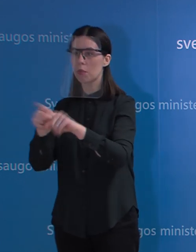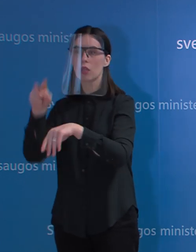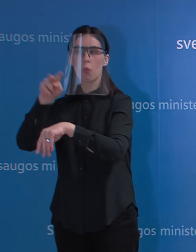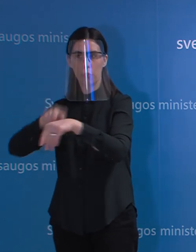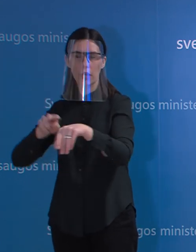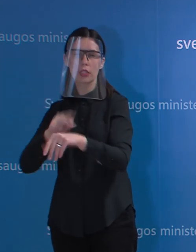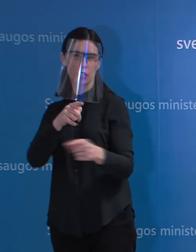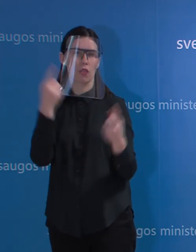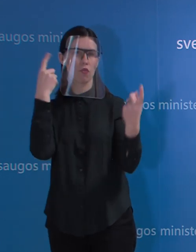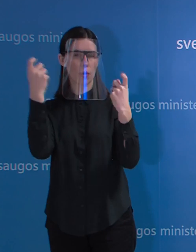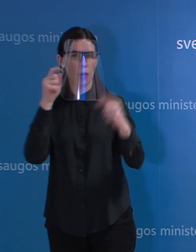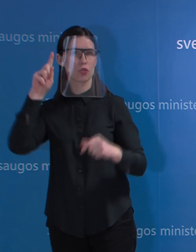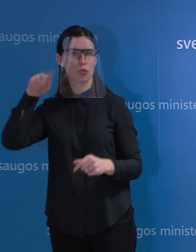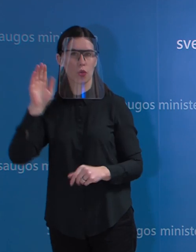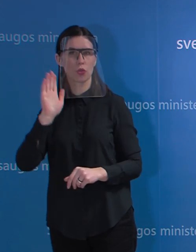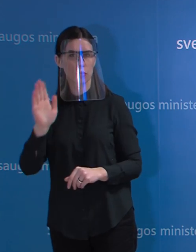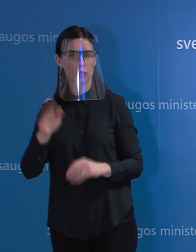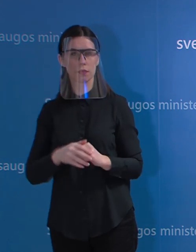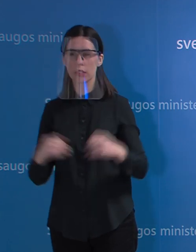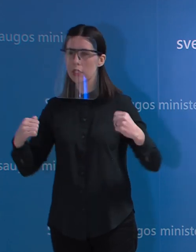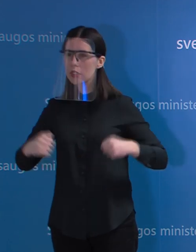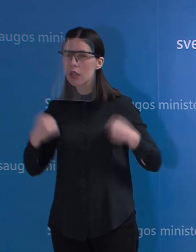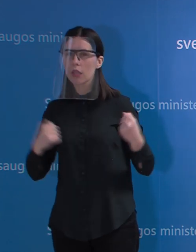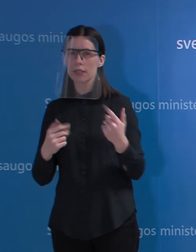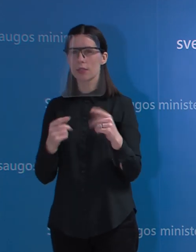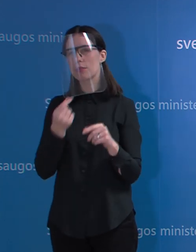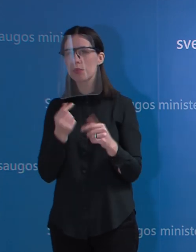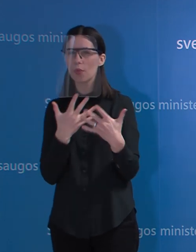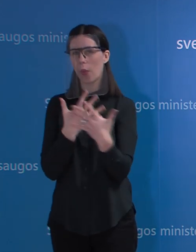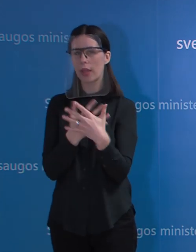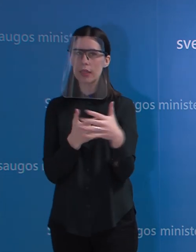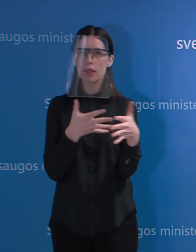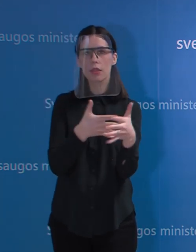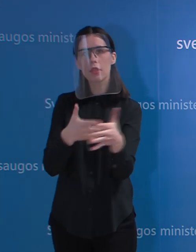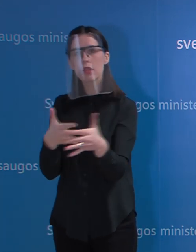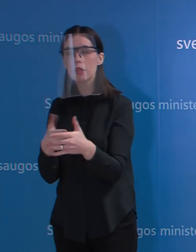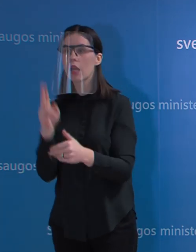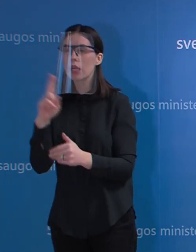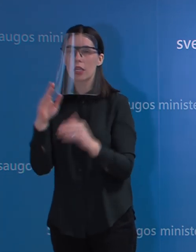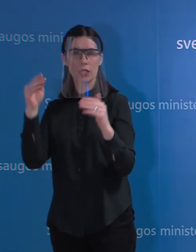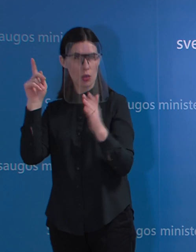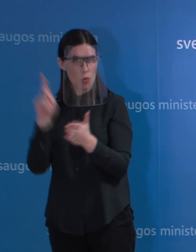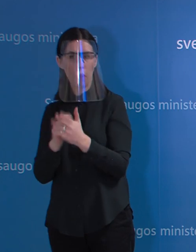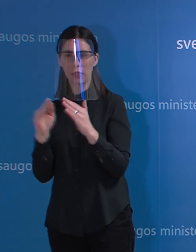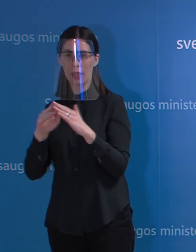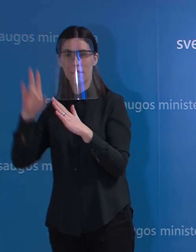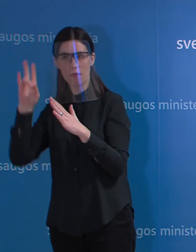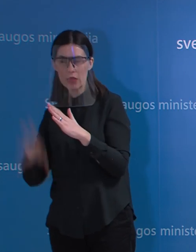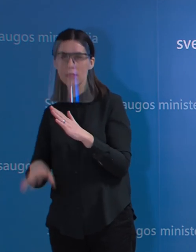stengsis aktyviau kontroliuoti ir prižiūrėti, kad žmonės, kurie turi būti izolacijoje, jos laikytus.